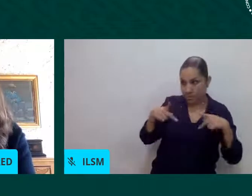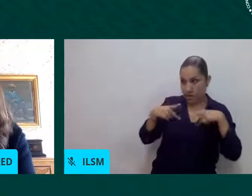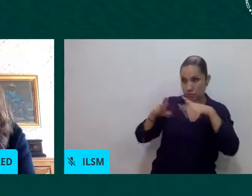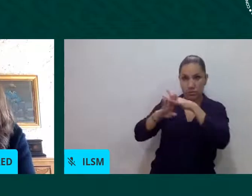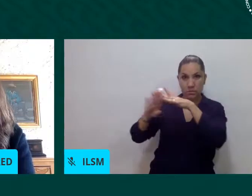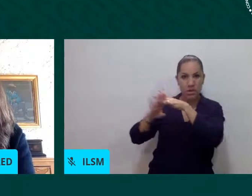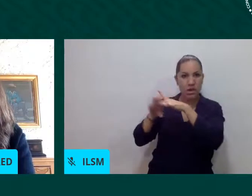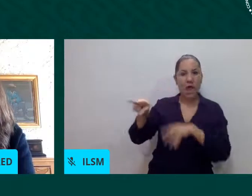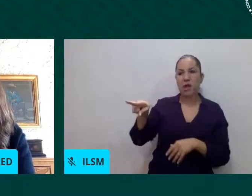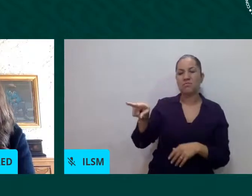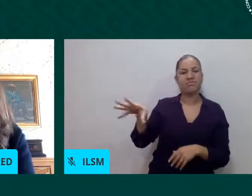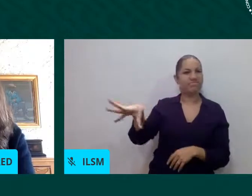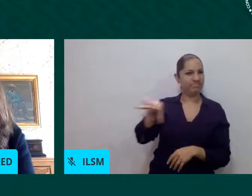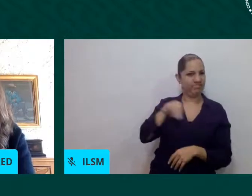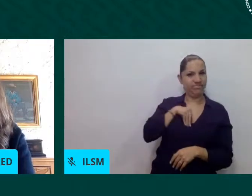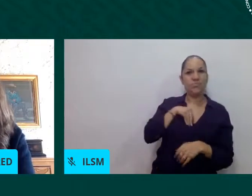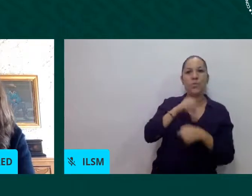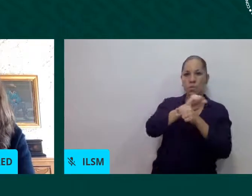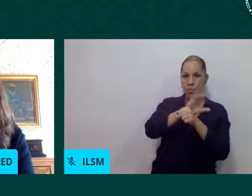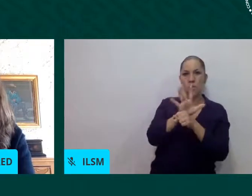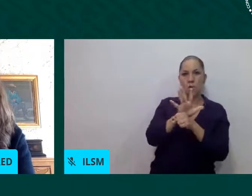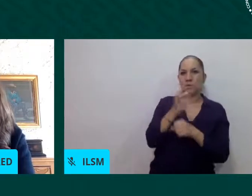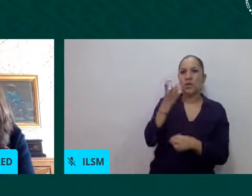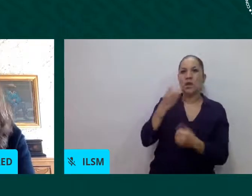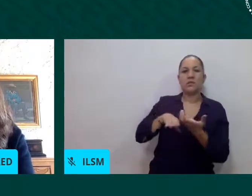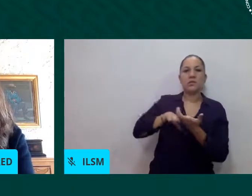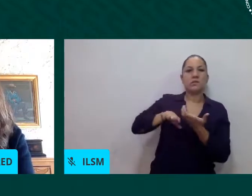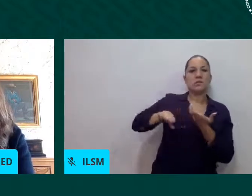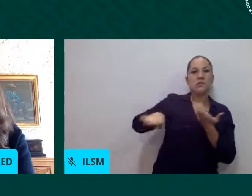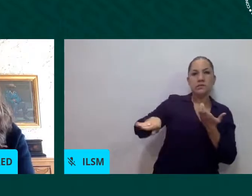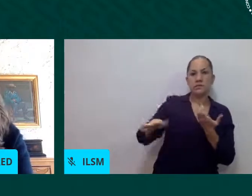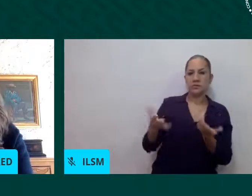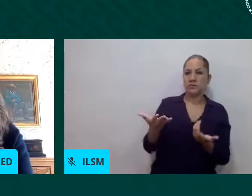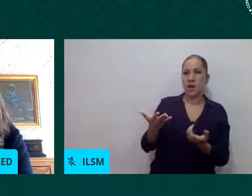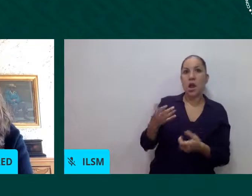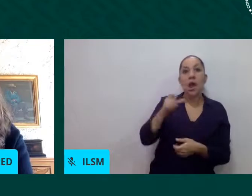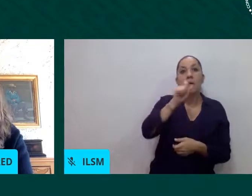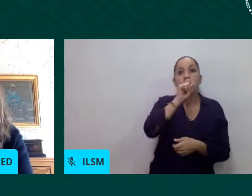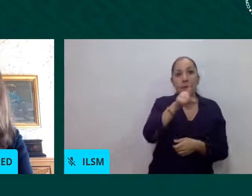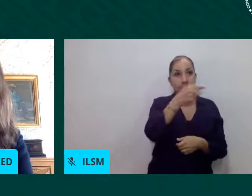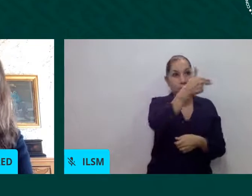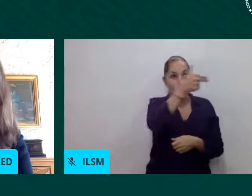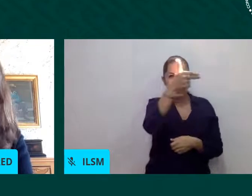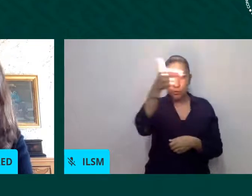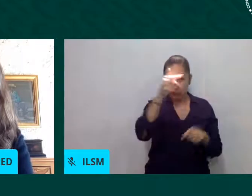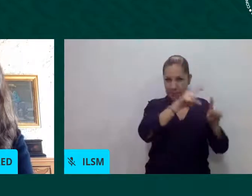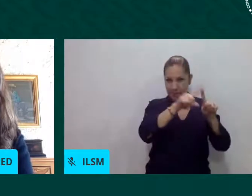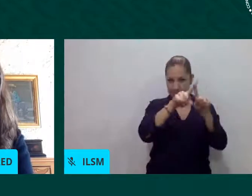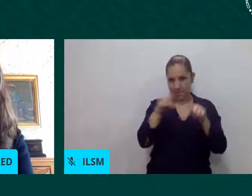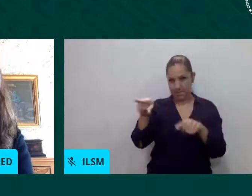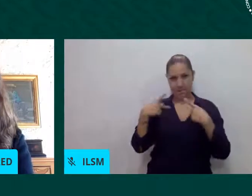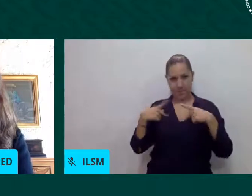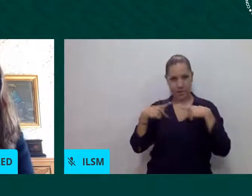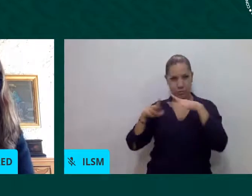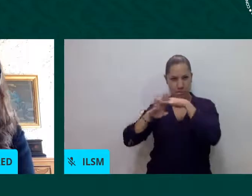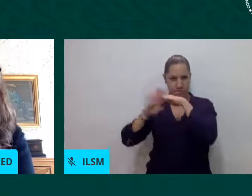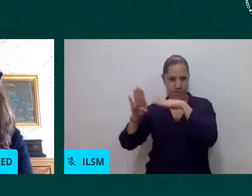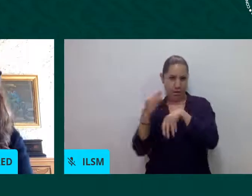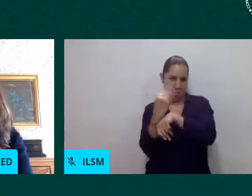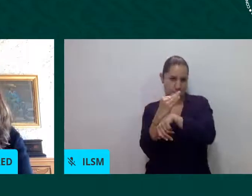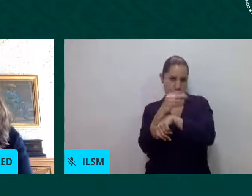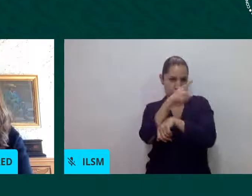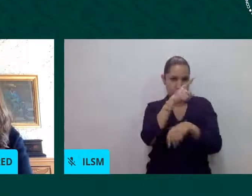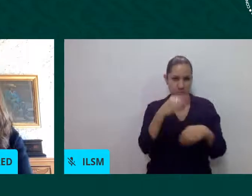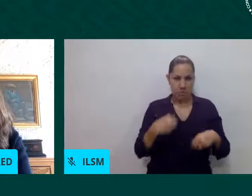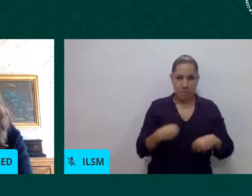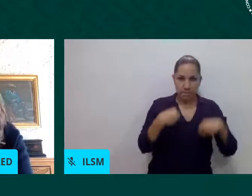vivienda y muchos de los hoteles donde se quedaban personas migrantes cerraron debido a las restricciones de la pandemia. Esto fue un problema bastante grave en la Ciudad de